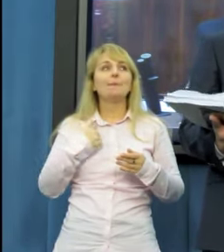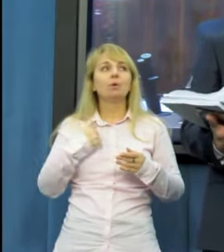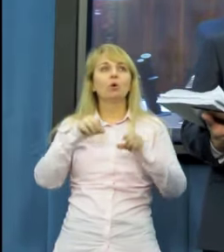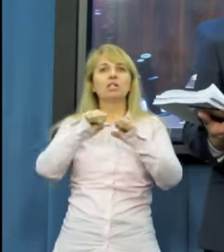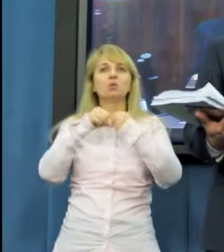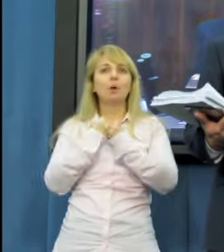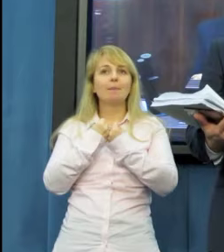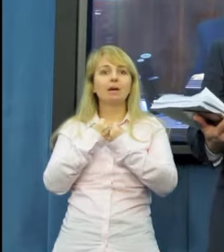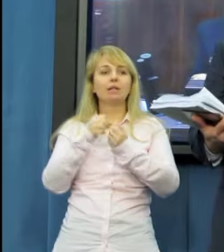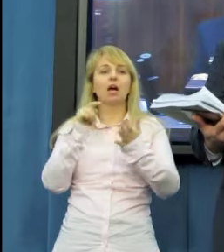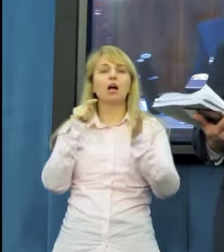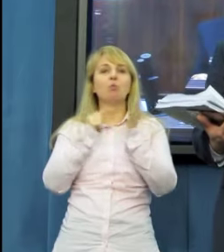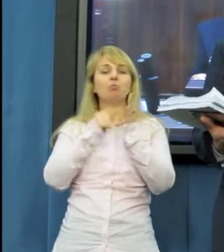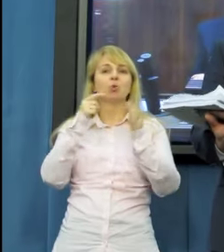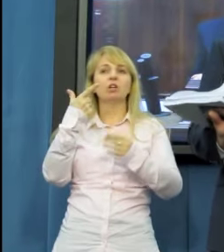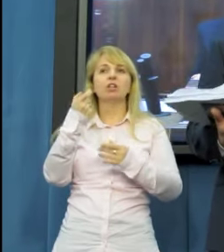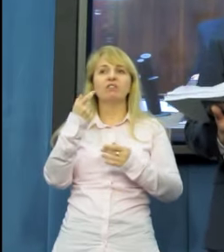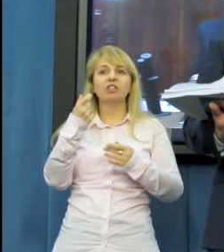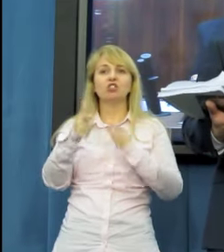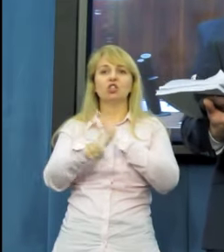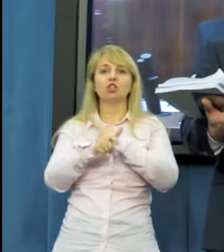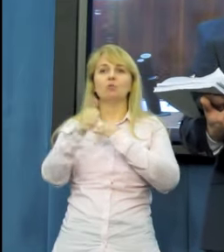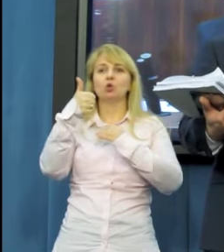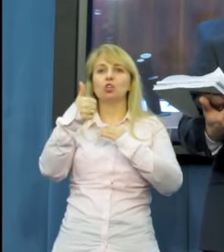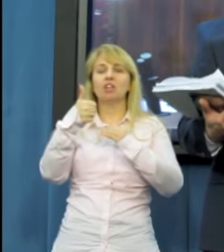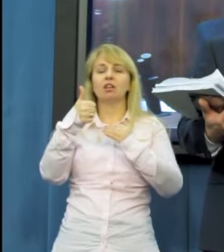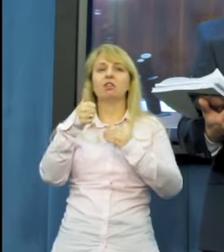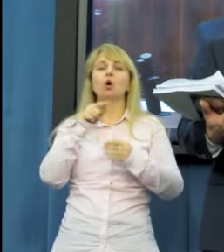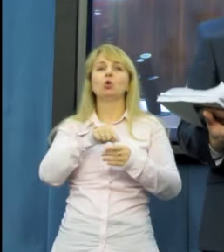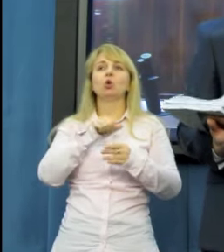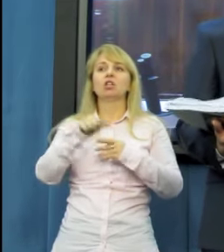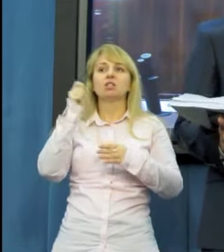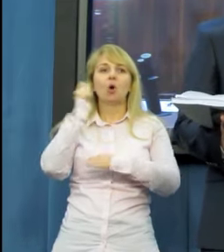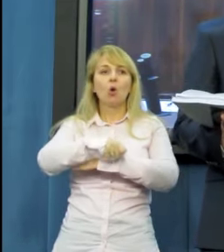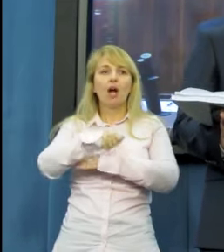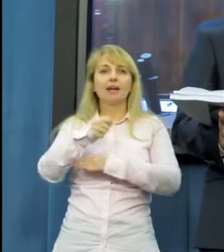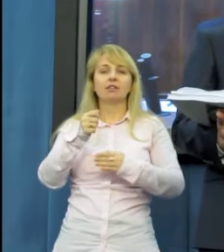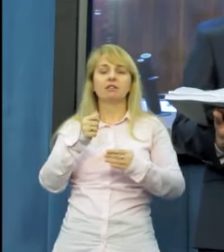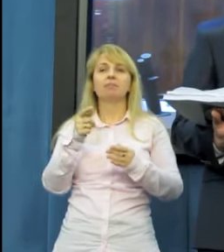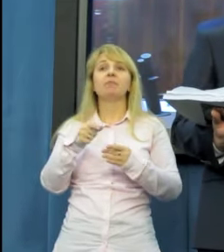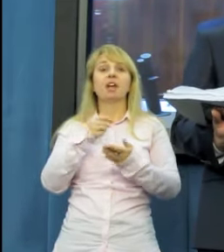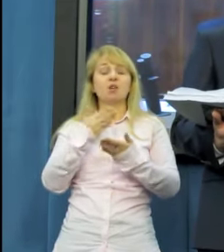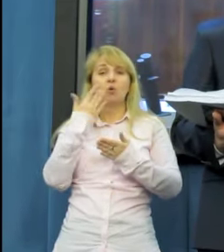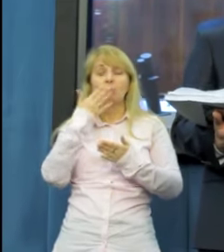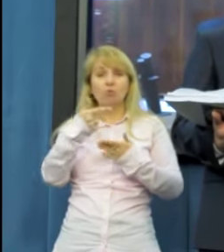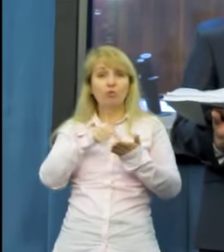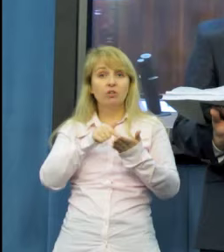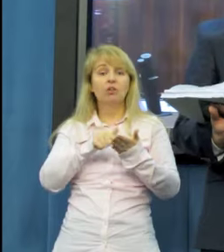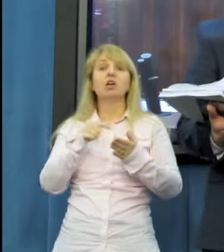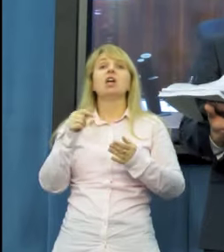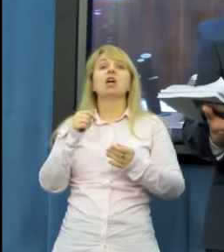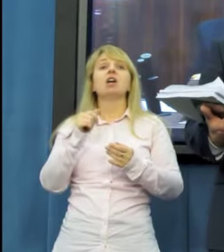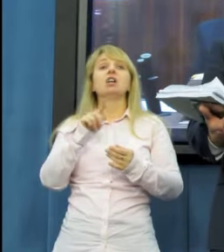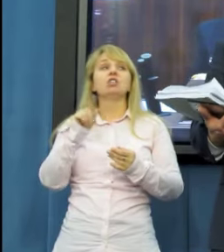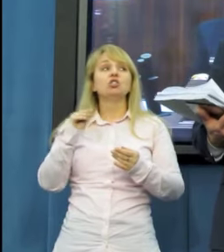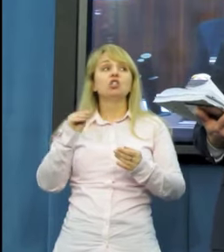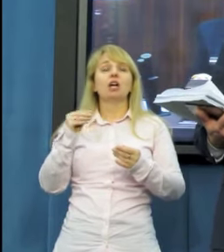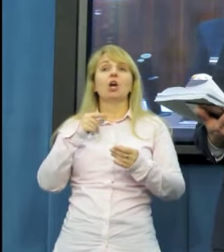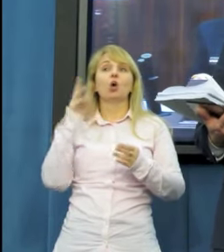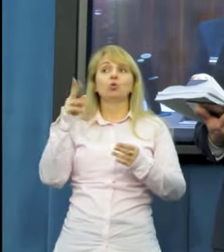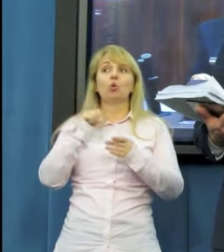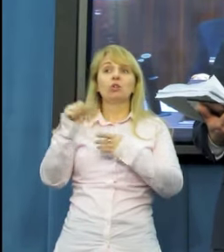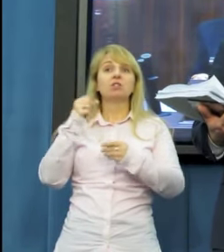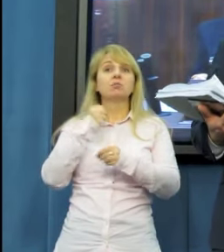złamania artykułu 271 kodeksu karnego, który mówi o tym, że funkcjonariusz